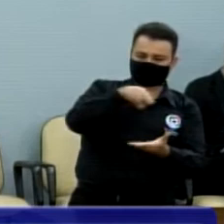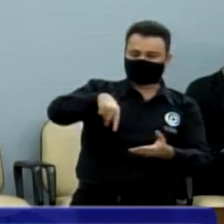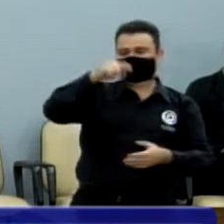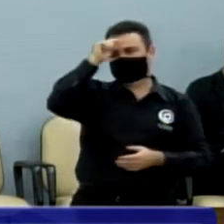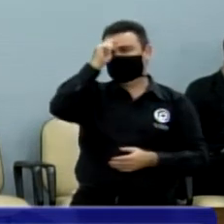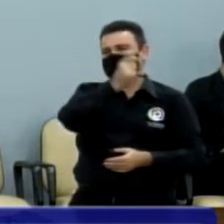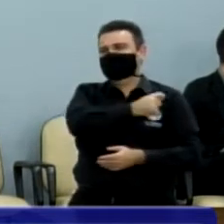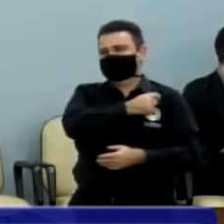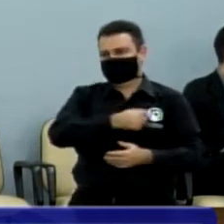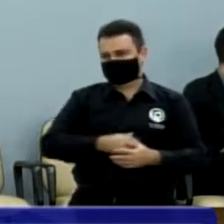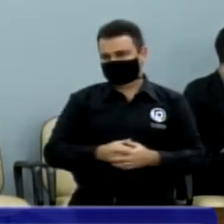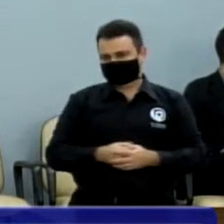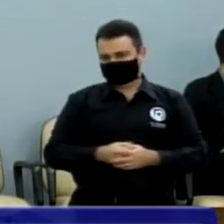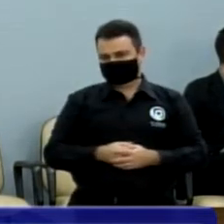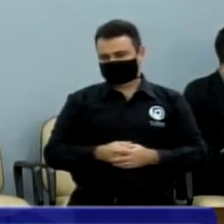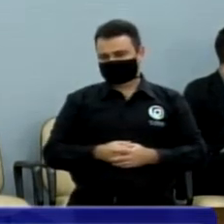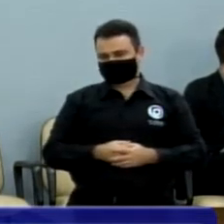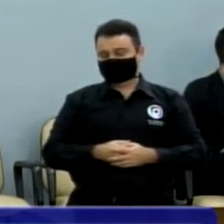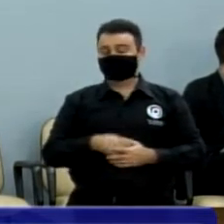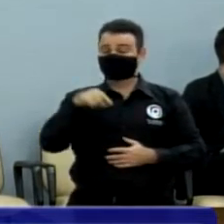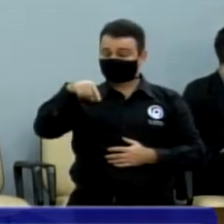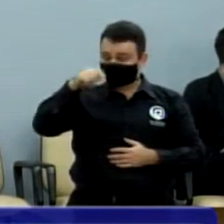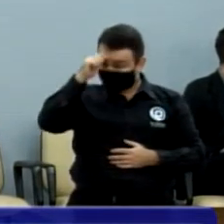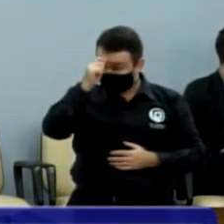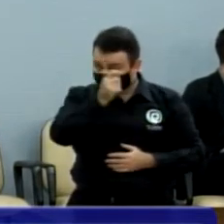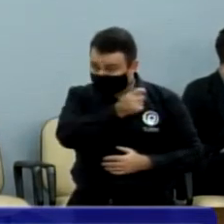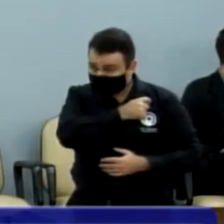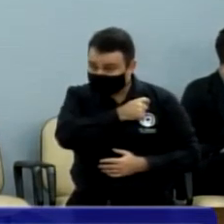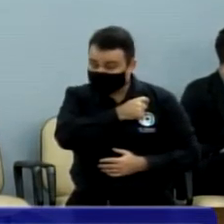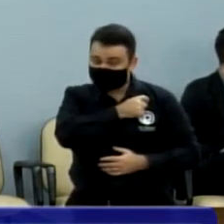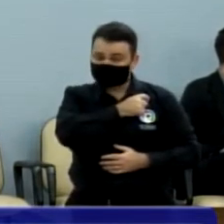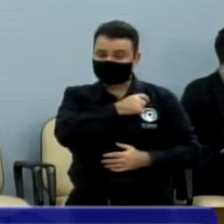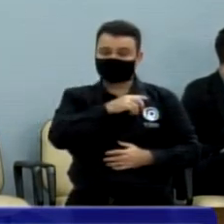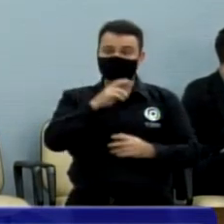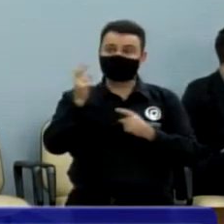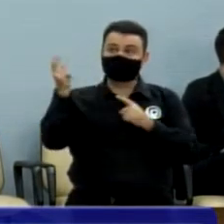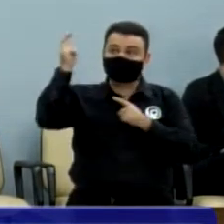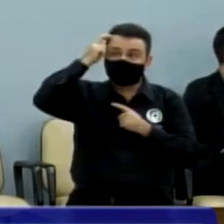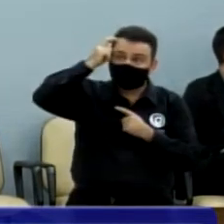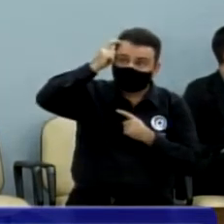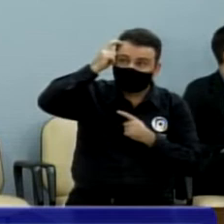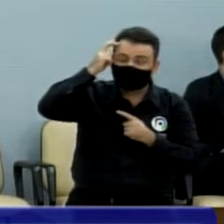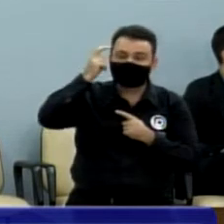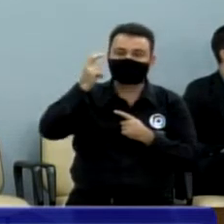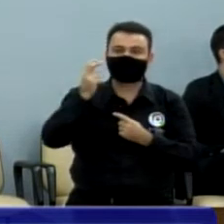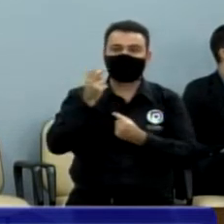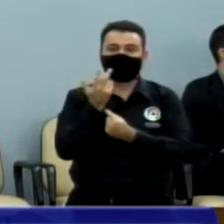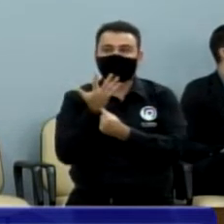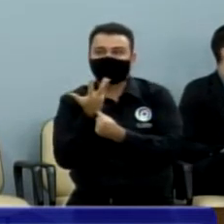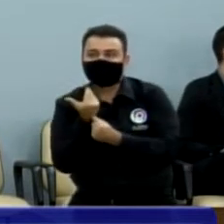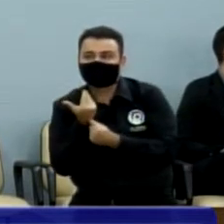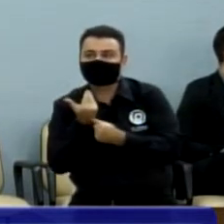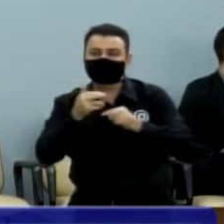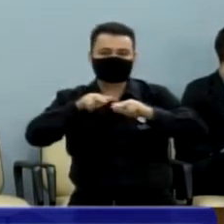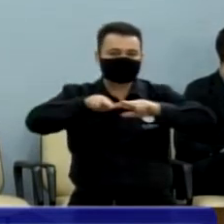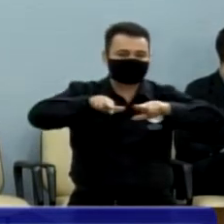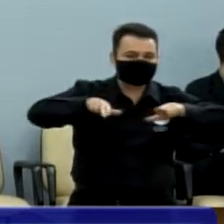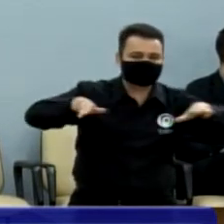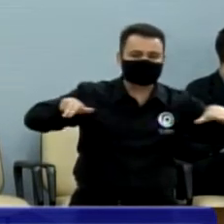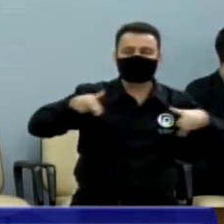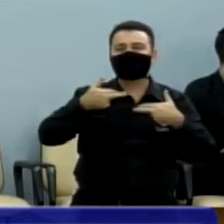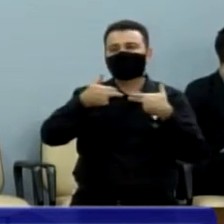A gente sabe que a Secretaria de Cultura aqui tem um orçamento muito pequeno, muito tímido, perto da importância da pasta.